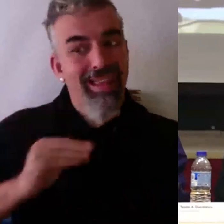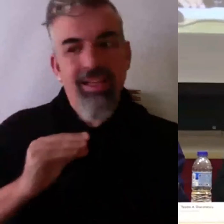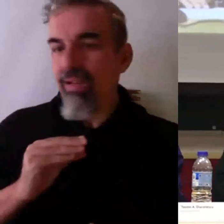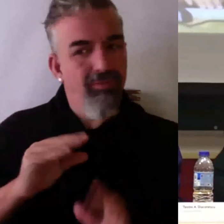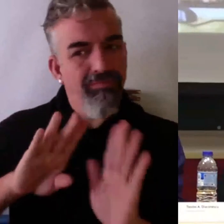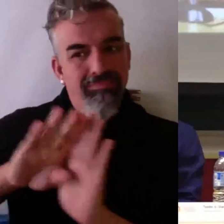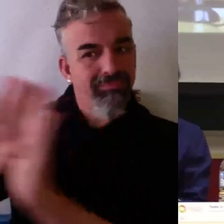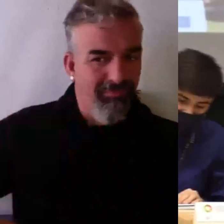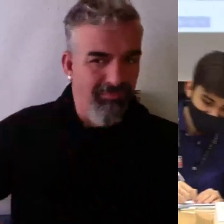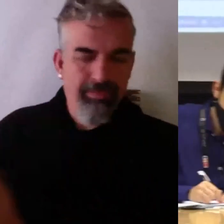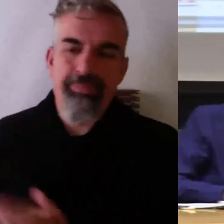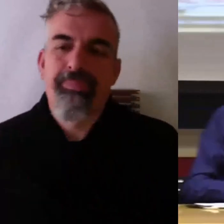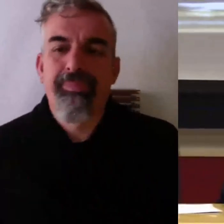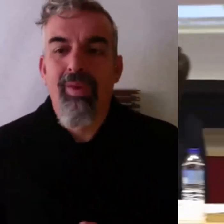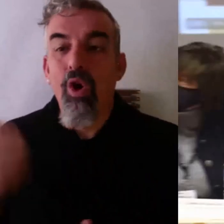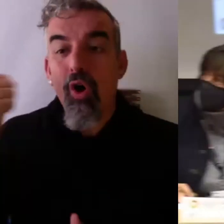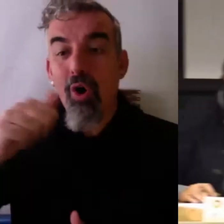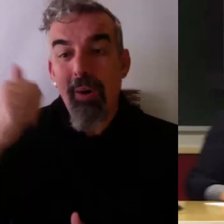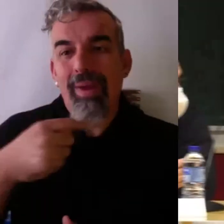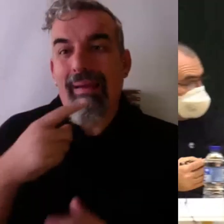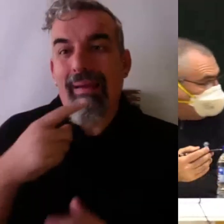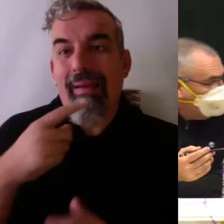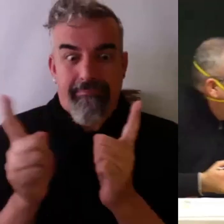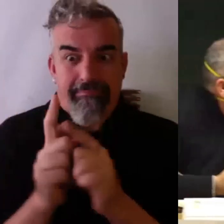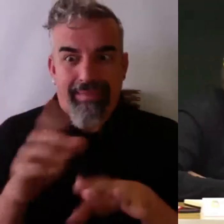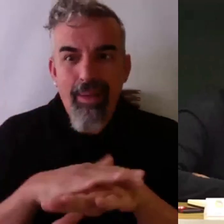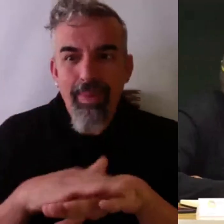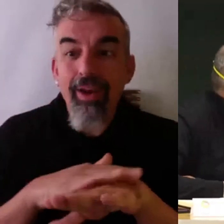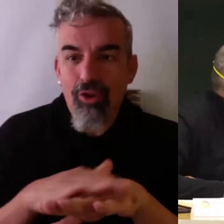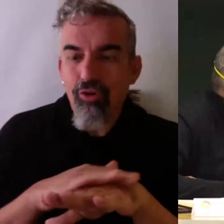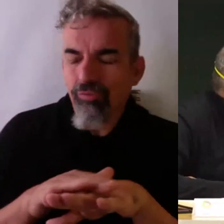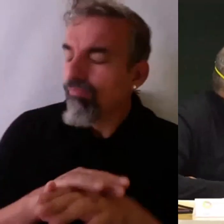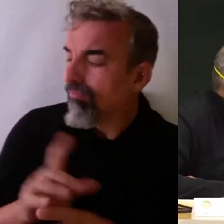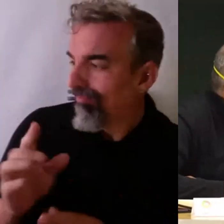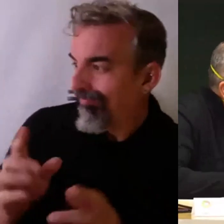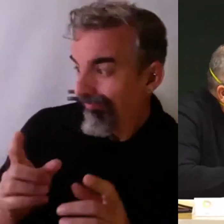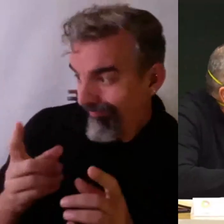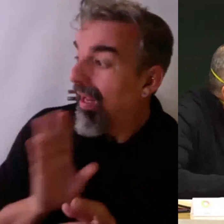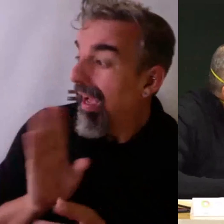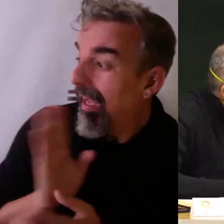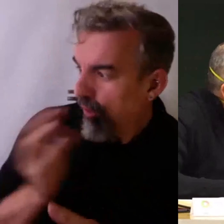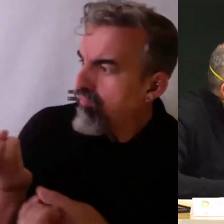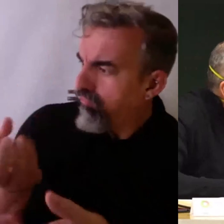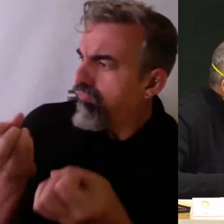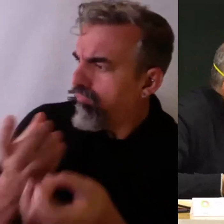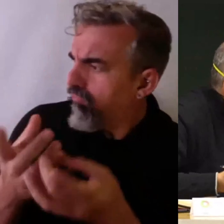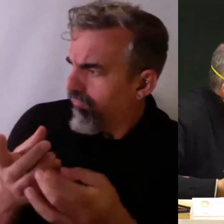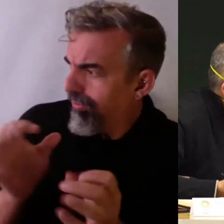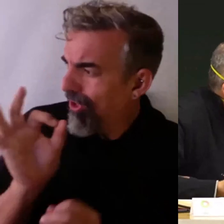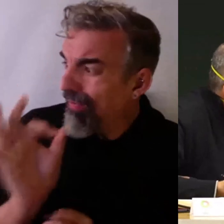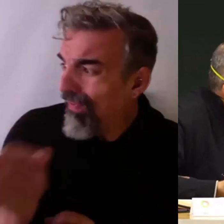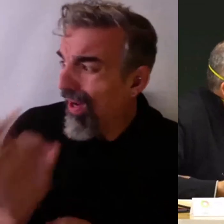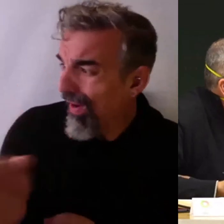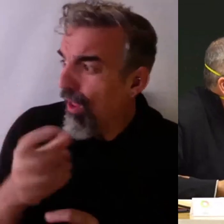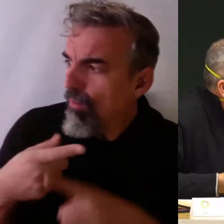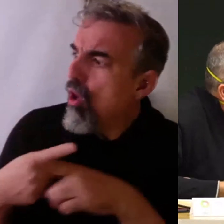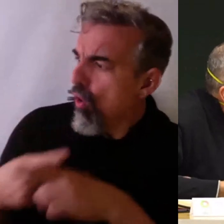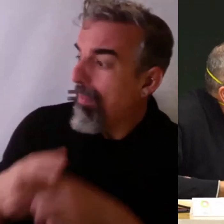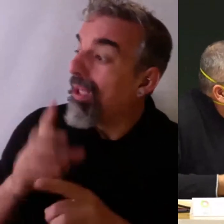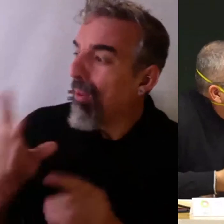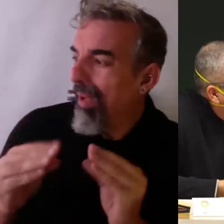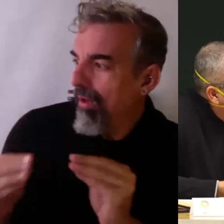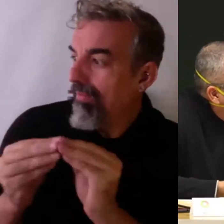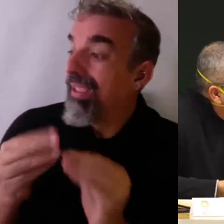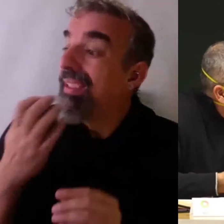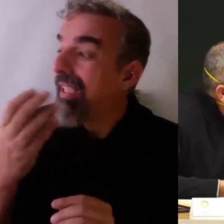Perdona, solo por agotar, comparto la filosofía de lo que estás diciendo, pero es un hecho que mientras